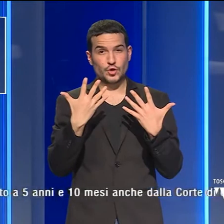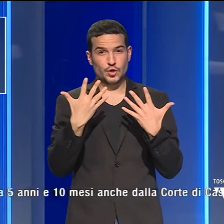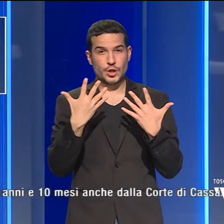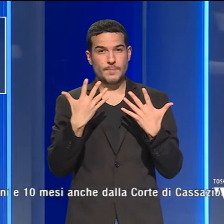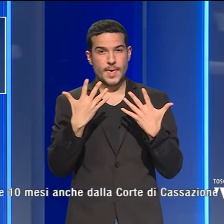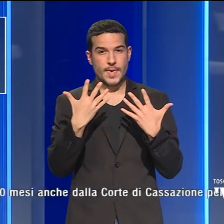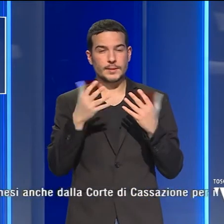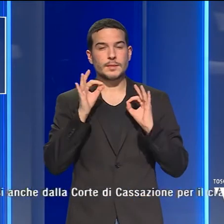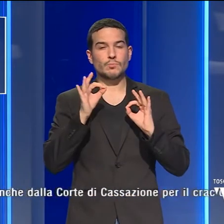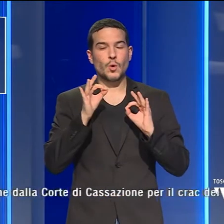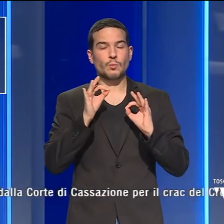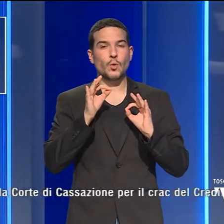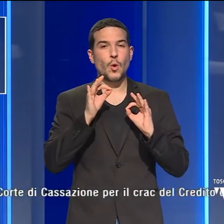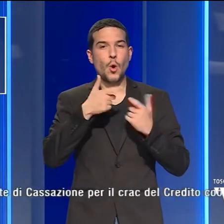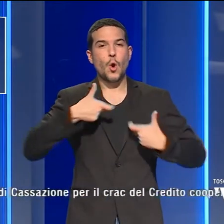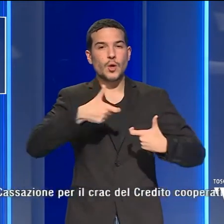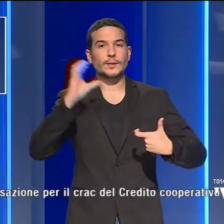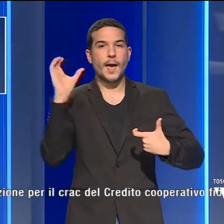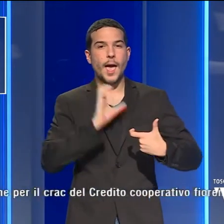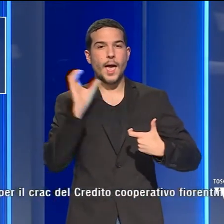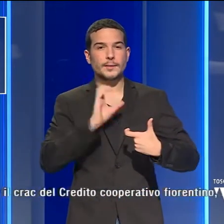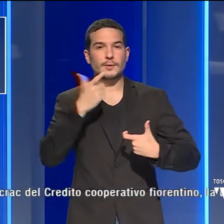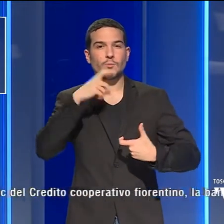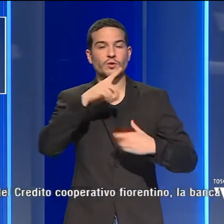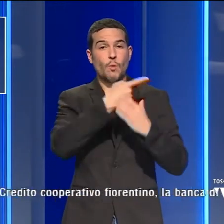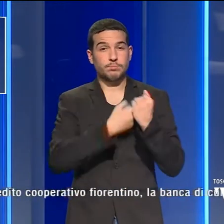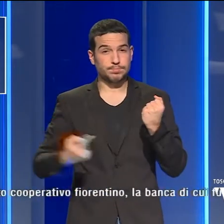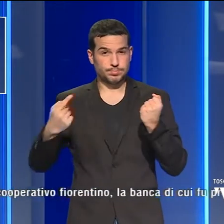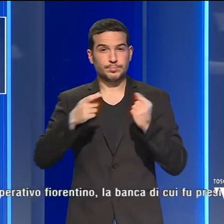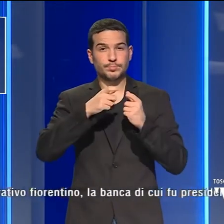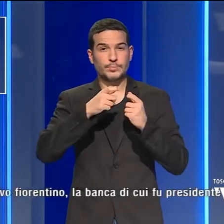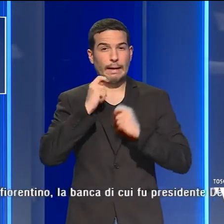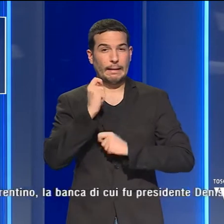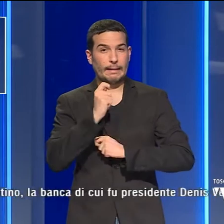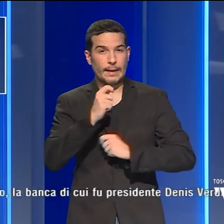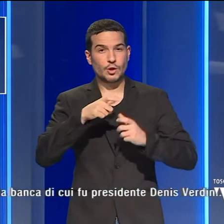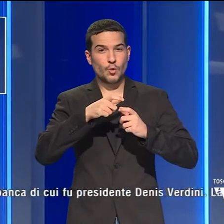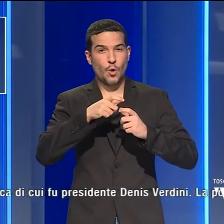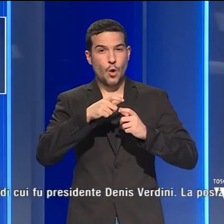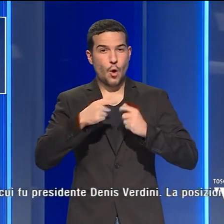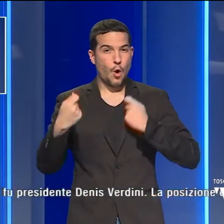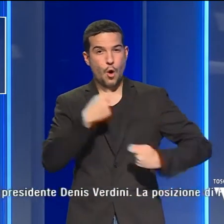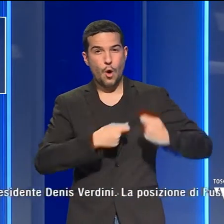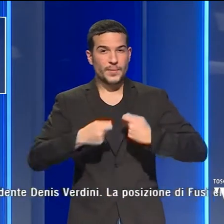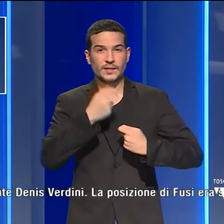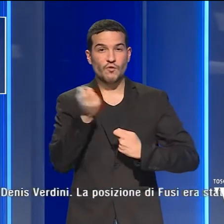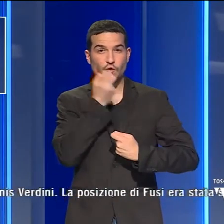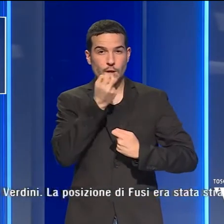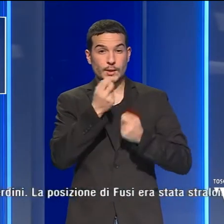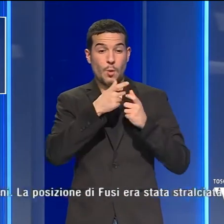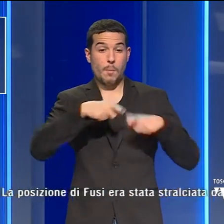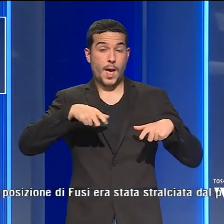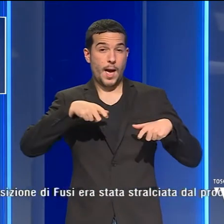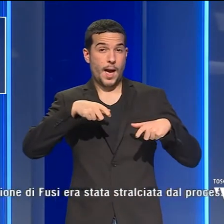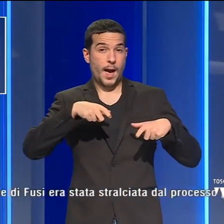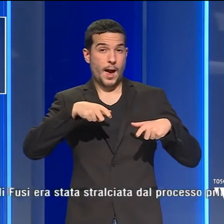Corte di Cassazione per il crack del Credito Cooperativo Fiorentino, la banca di cui fu